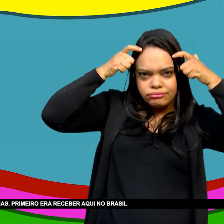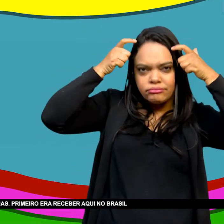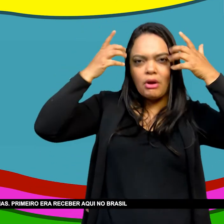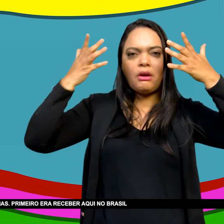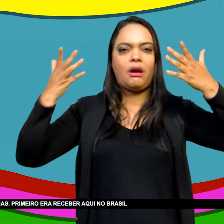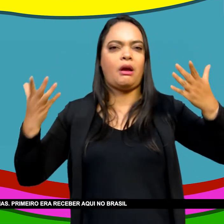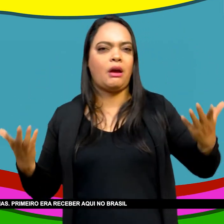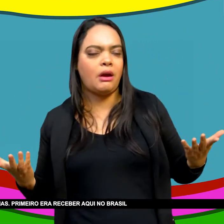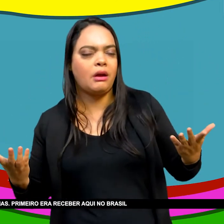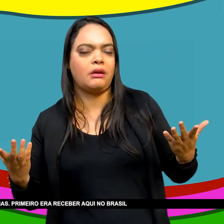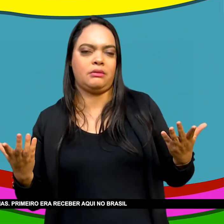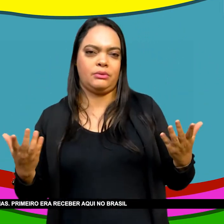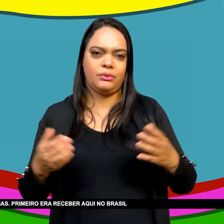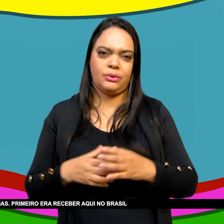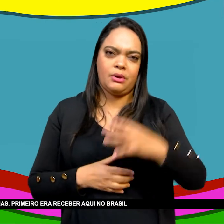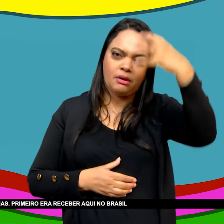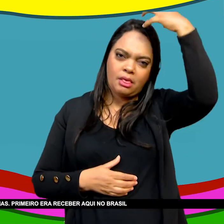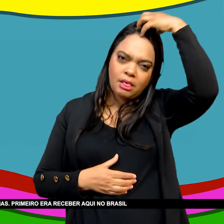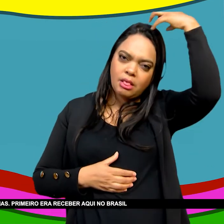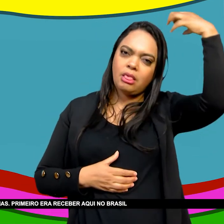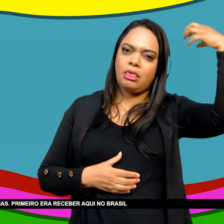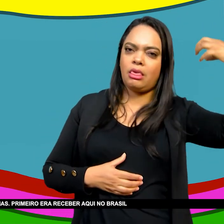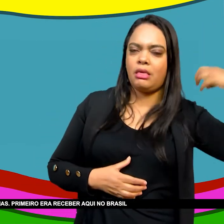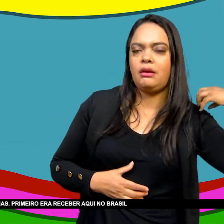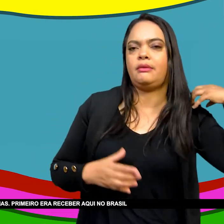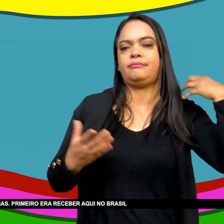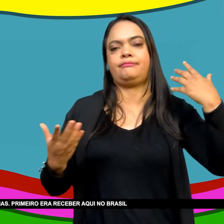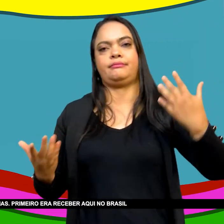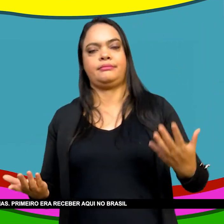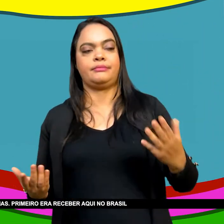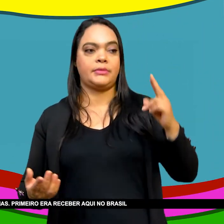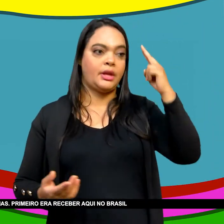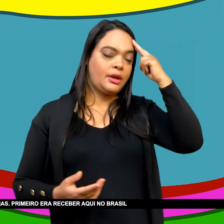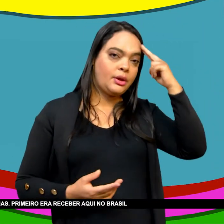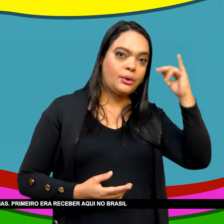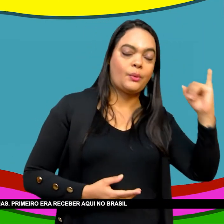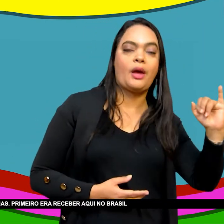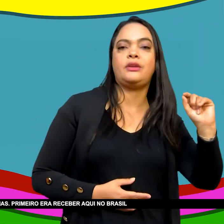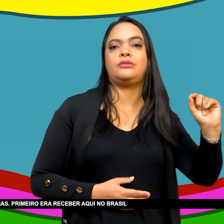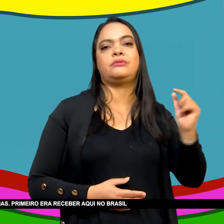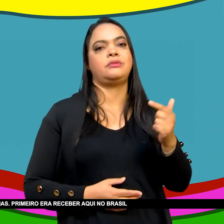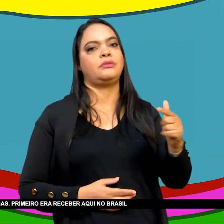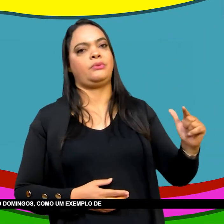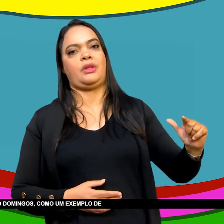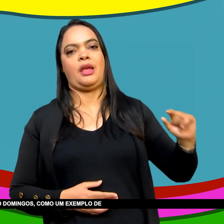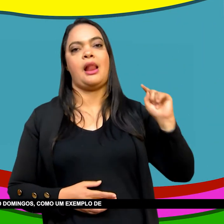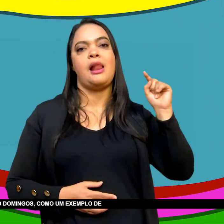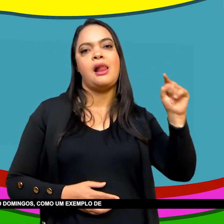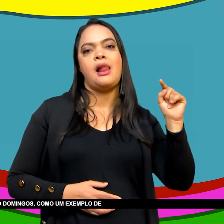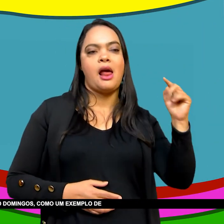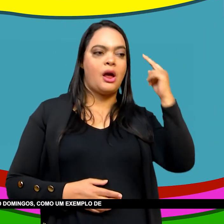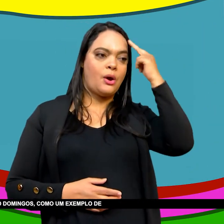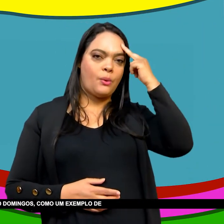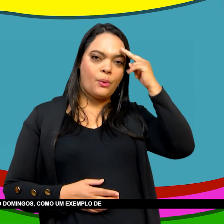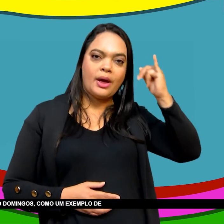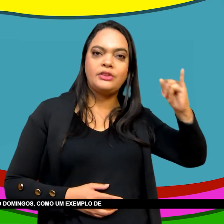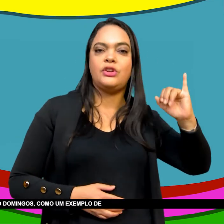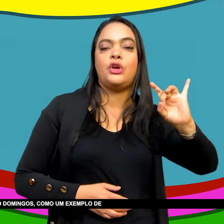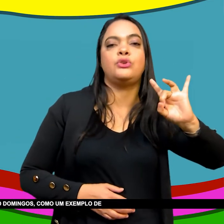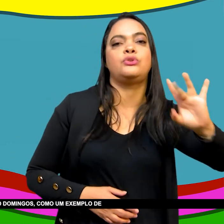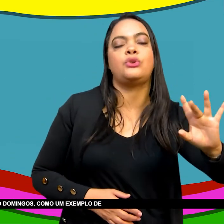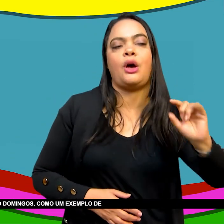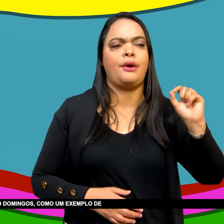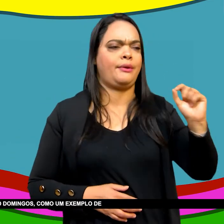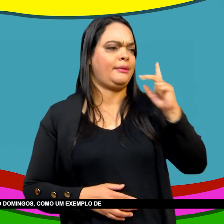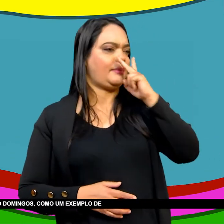Subdividir isso Em algumas tendências Em três tendências Primeiro era Receber aqui no Brasil Na época da